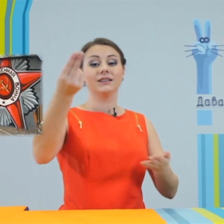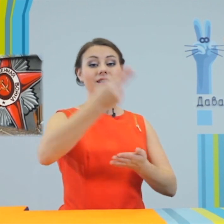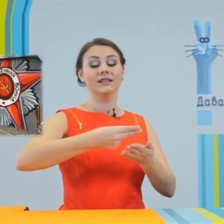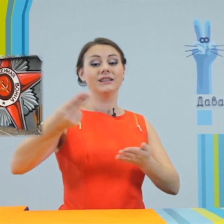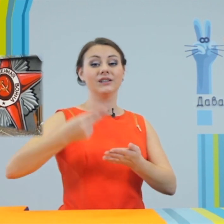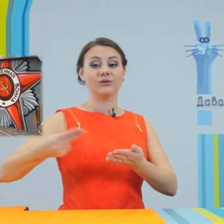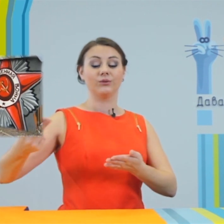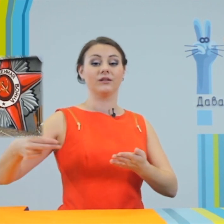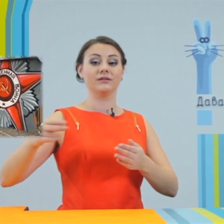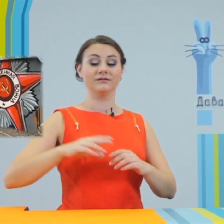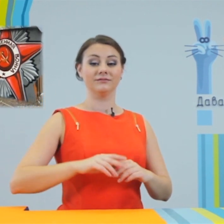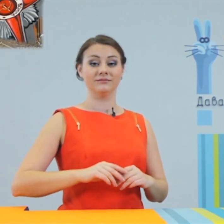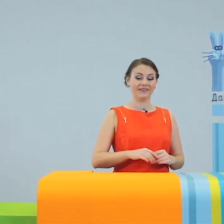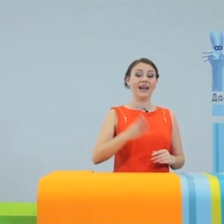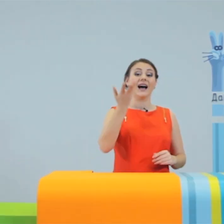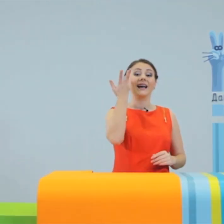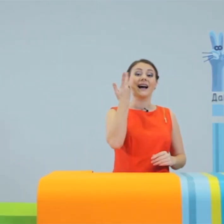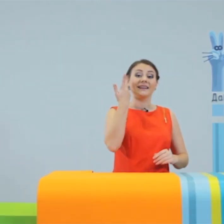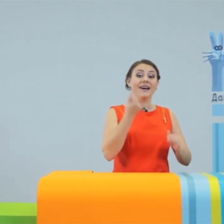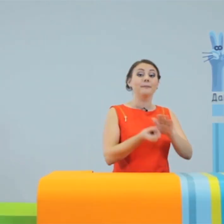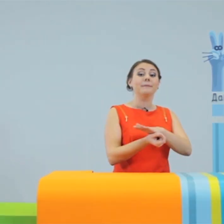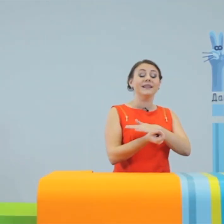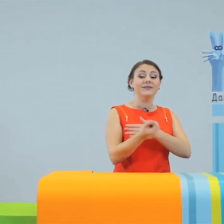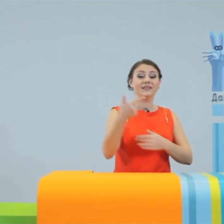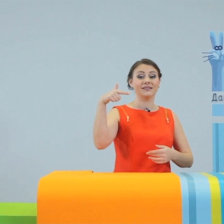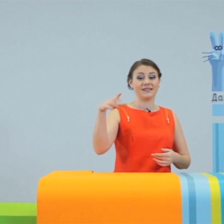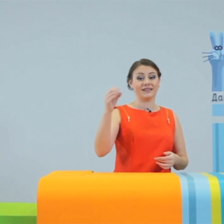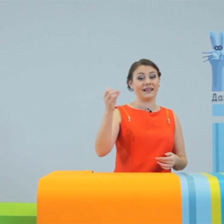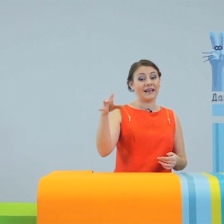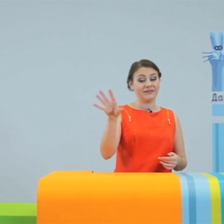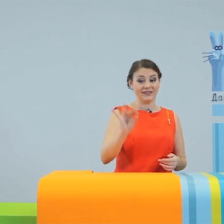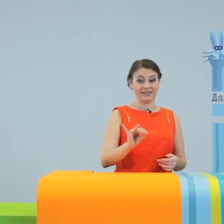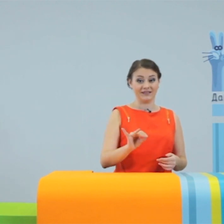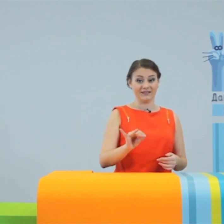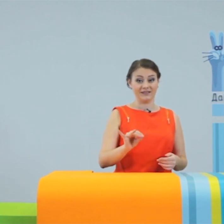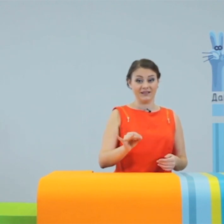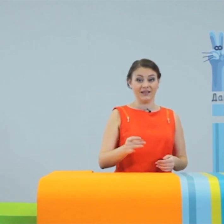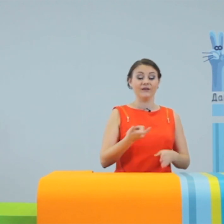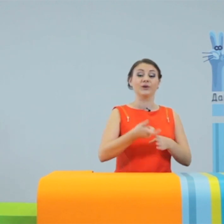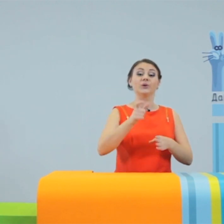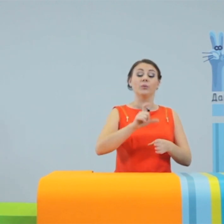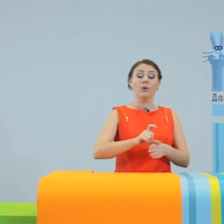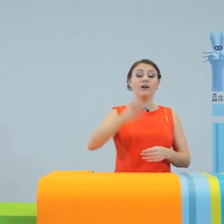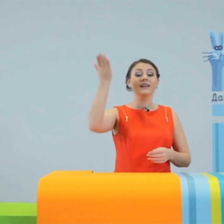рисунков. Когда появилась граффити глубокой